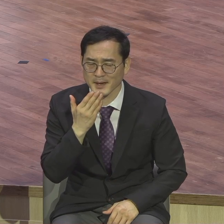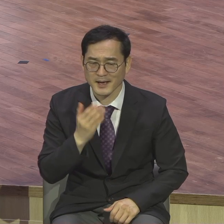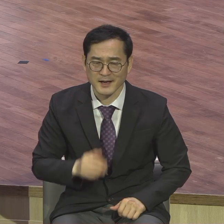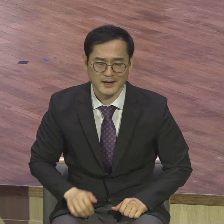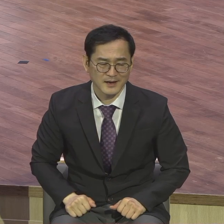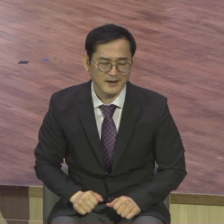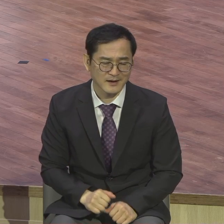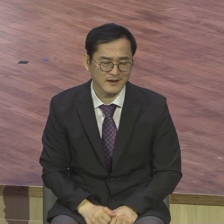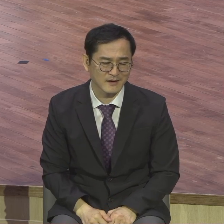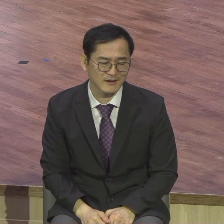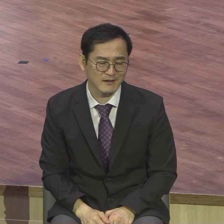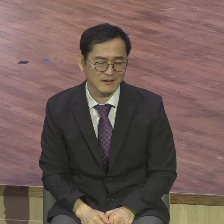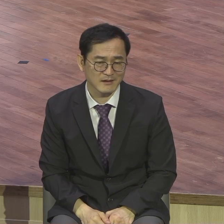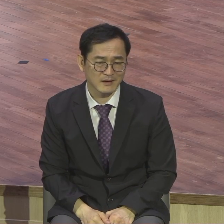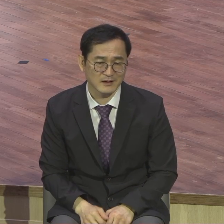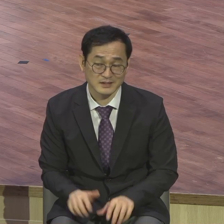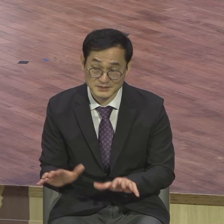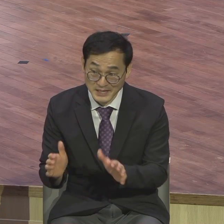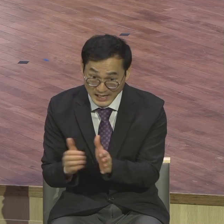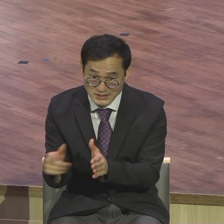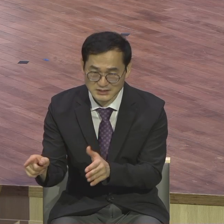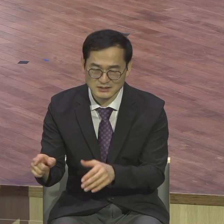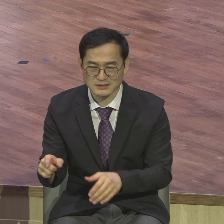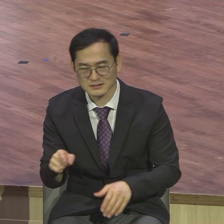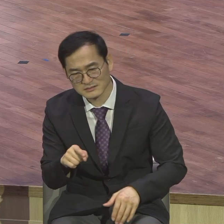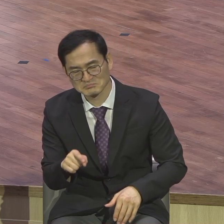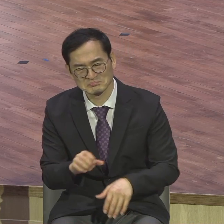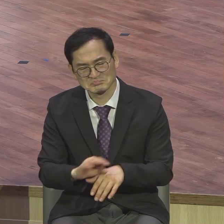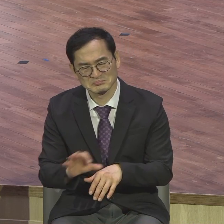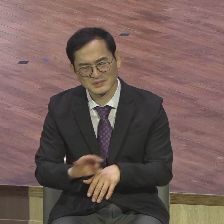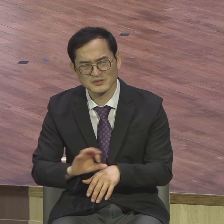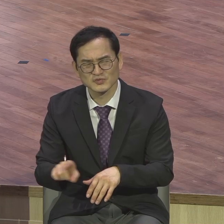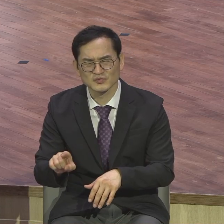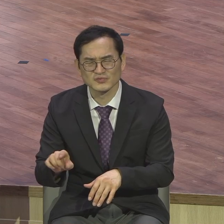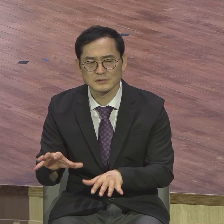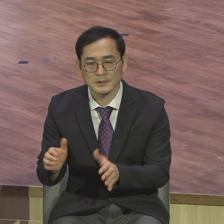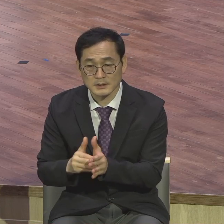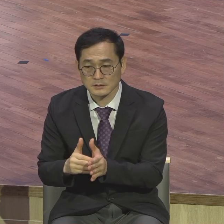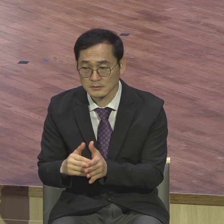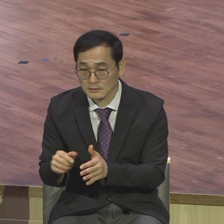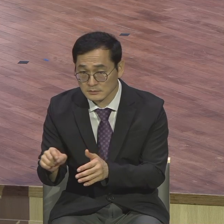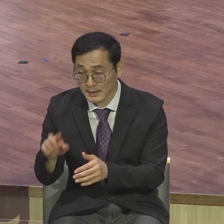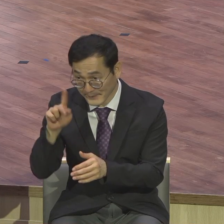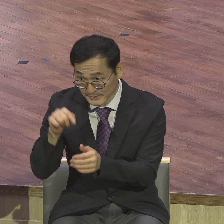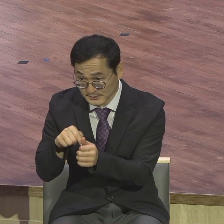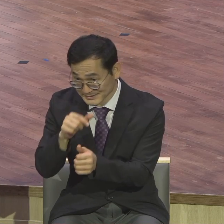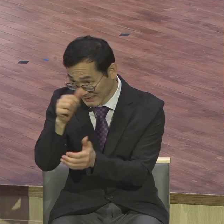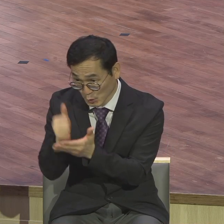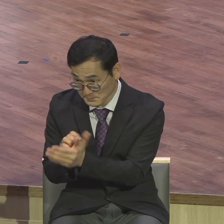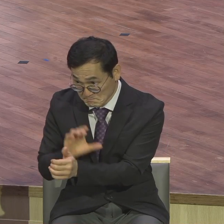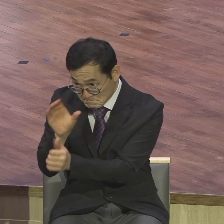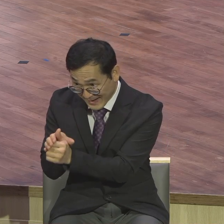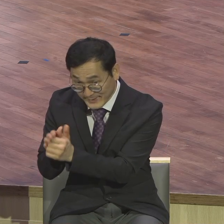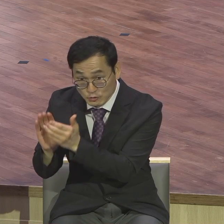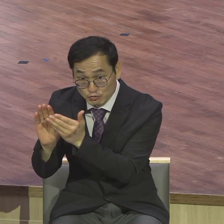지금까지 그래가 떼어왔어요. 그런데 박성교 장례식은 어떻게 했습니까? 어떻게 하면 이 장례식을 통해서